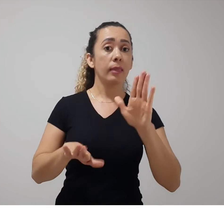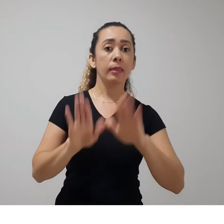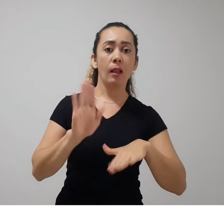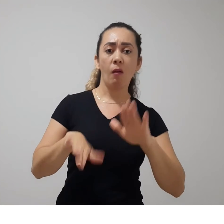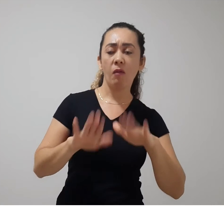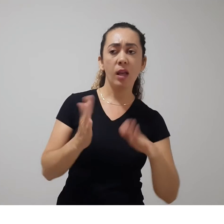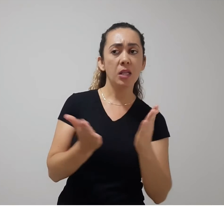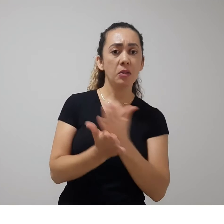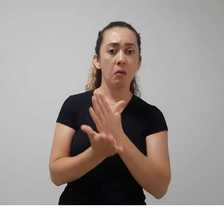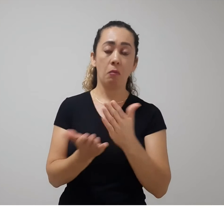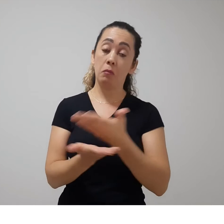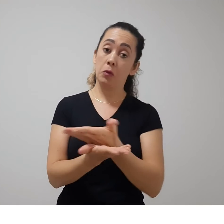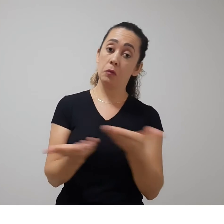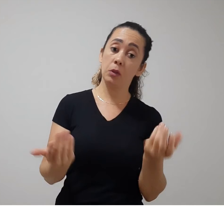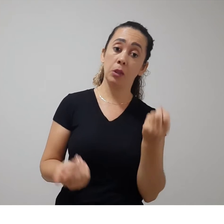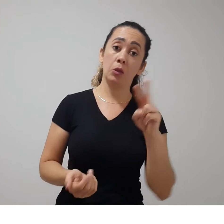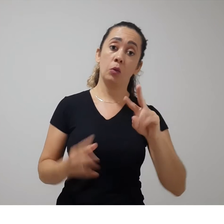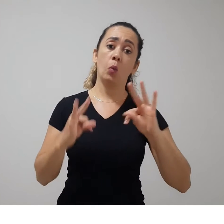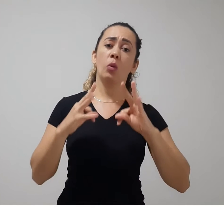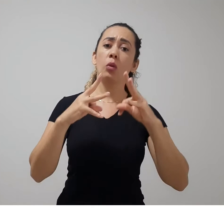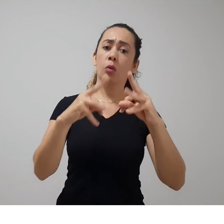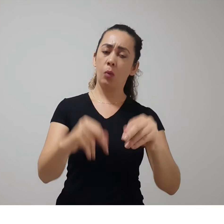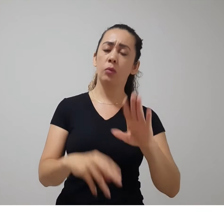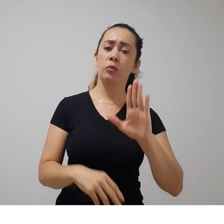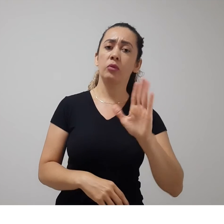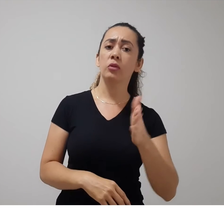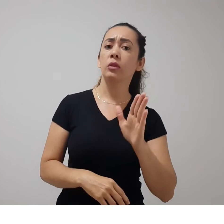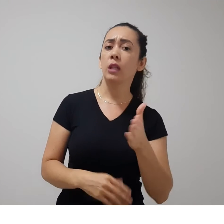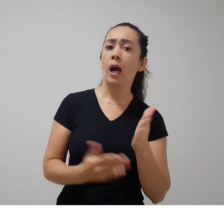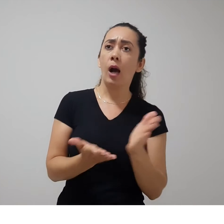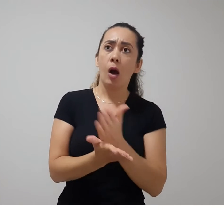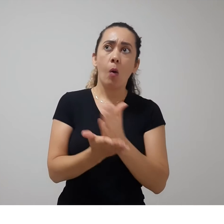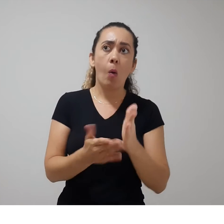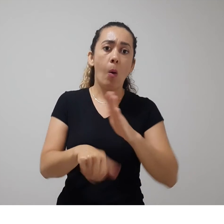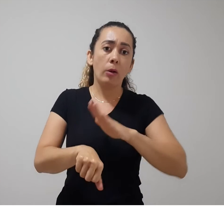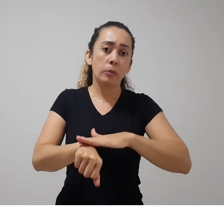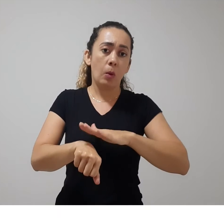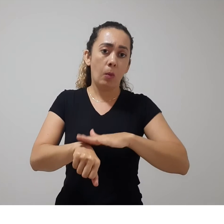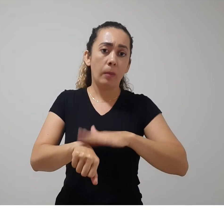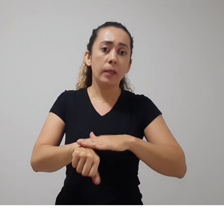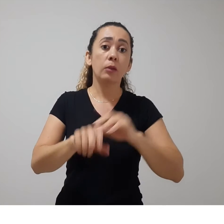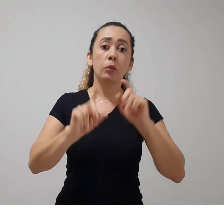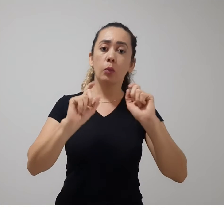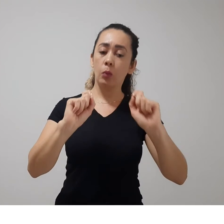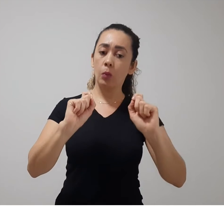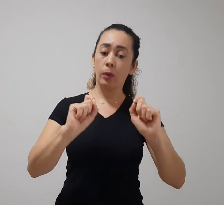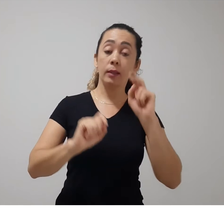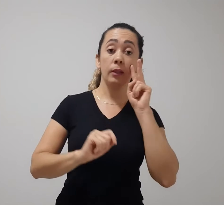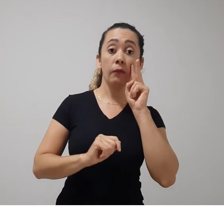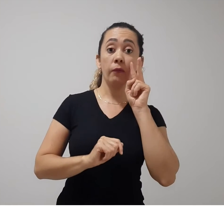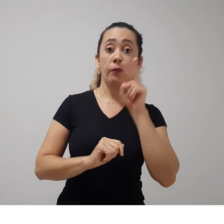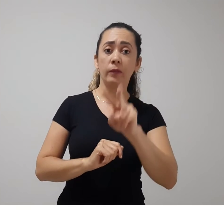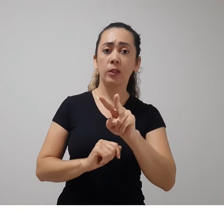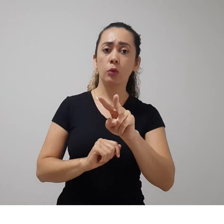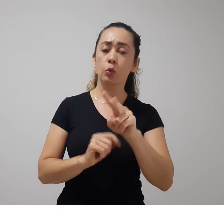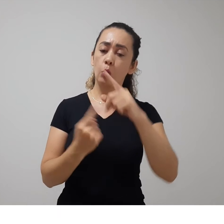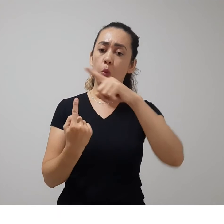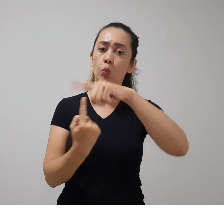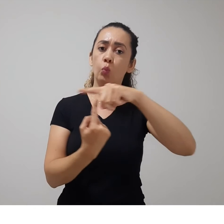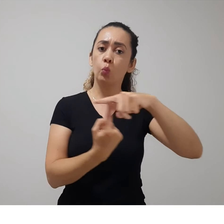não todos, já tenham, em algum momento, se deparado com algum tipo de comercial, de